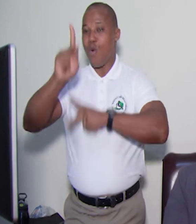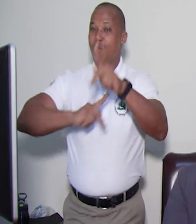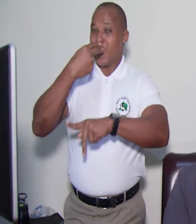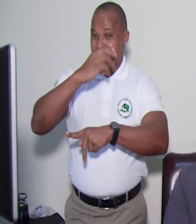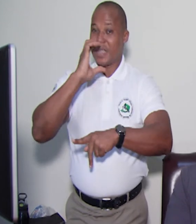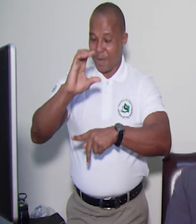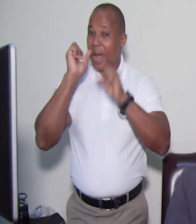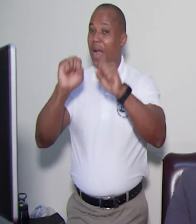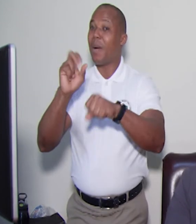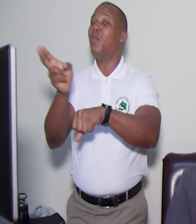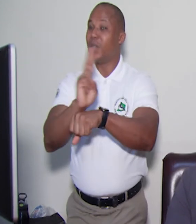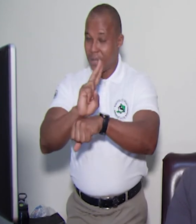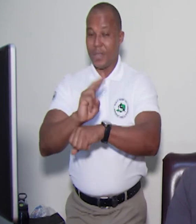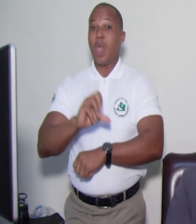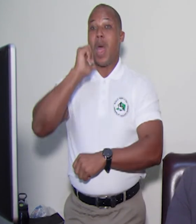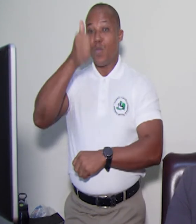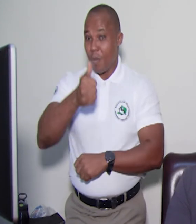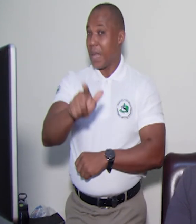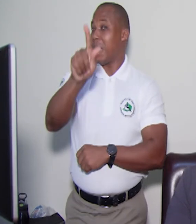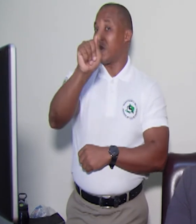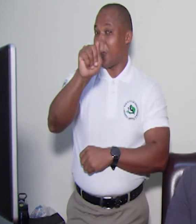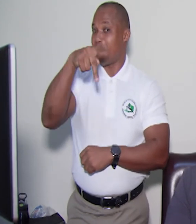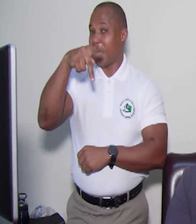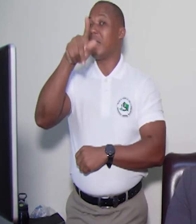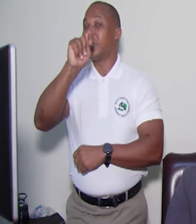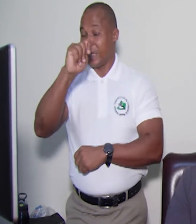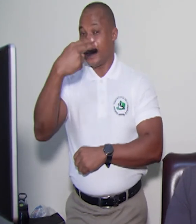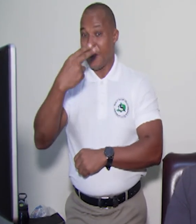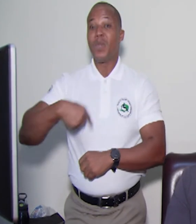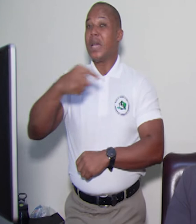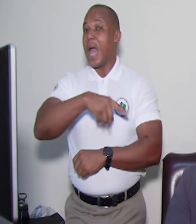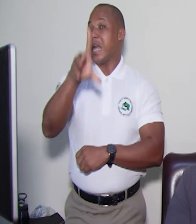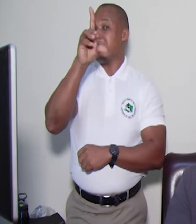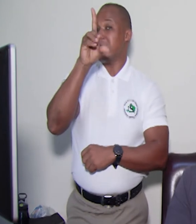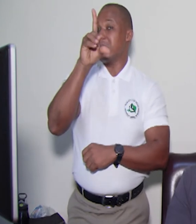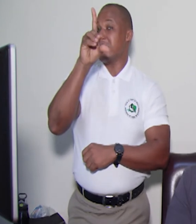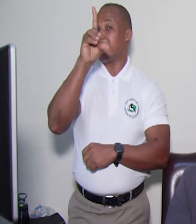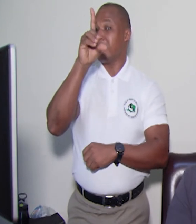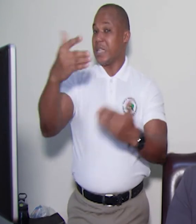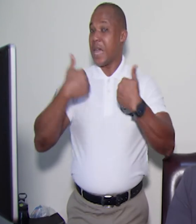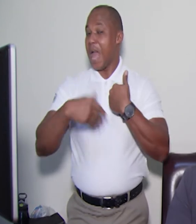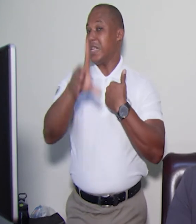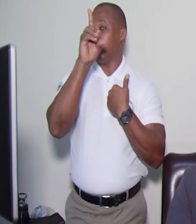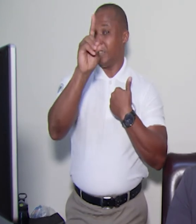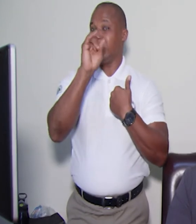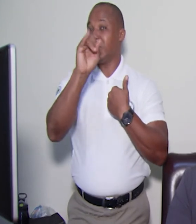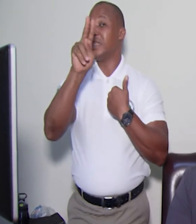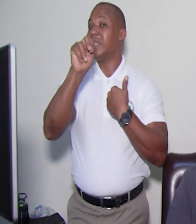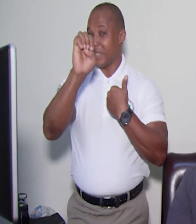nan demen, genye en te PTC, te genye en tout dine pa, avek magistrat